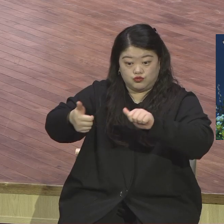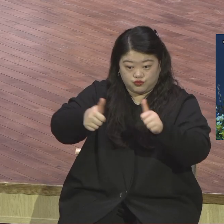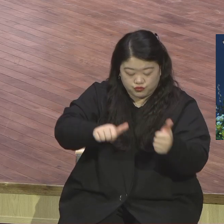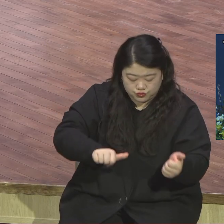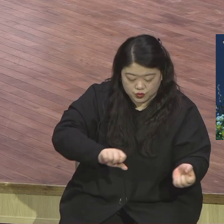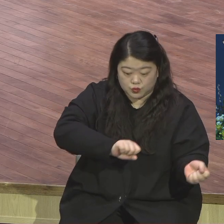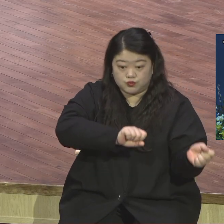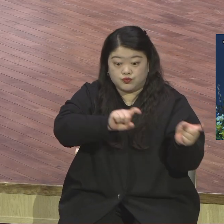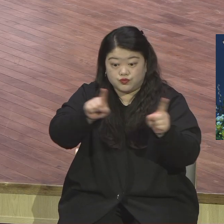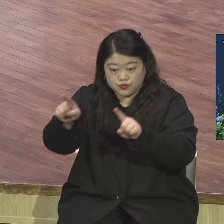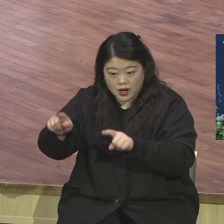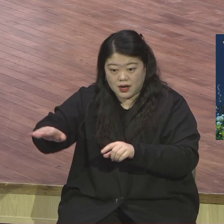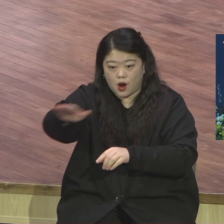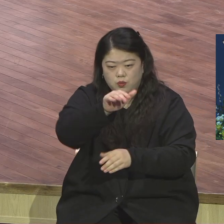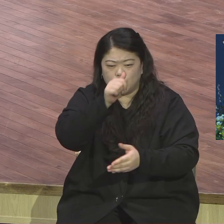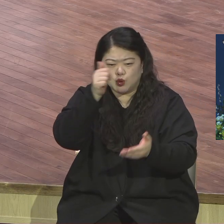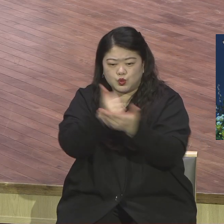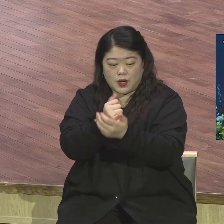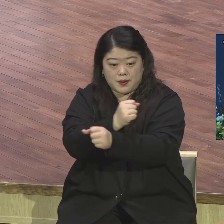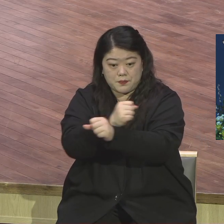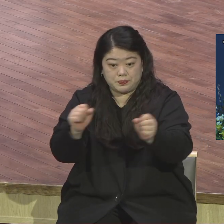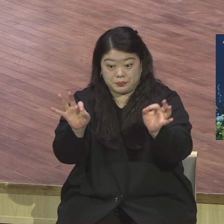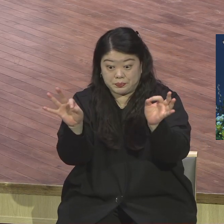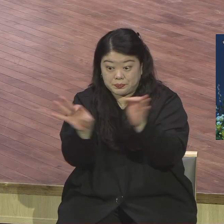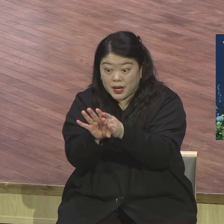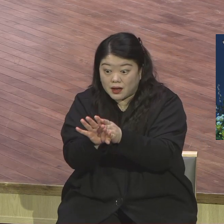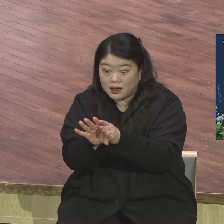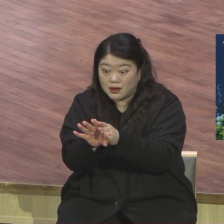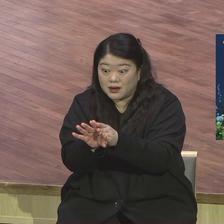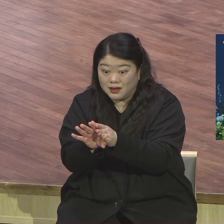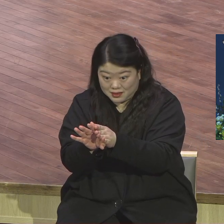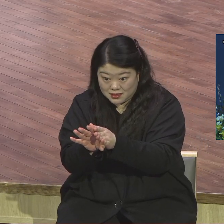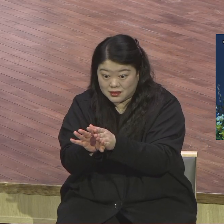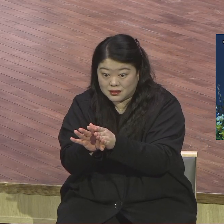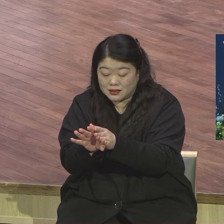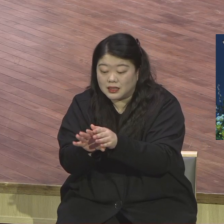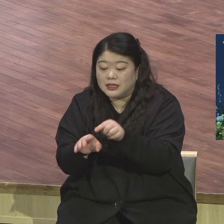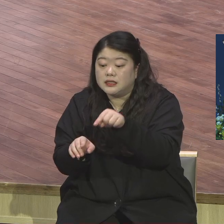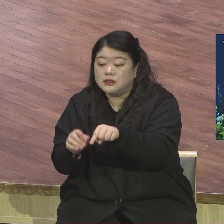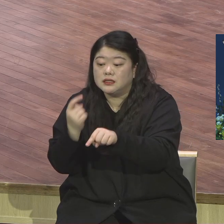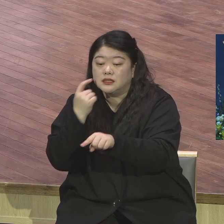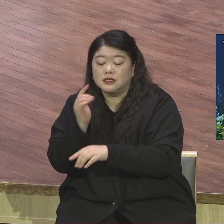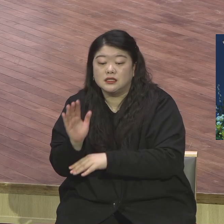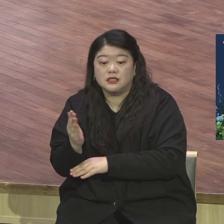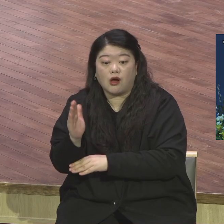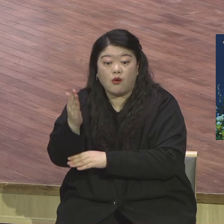완전히 뒤바꾸신 사건보다 더 큰 영적 지각변동은 없을 것이다.